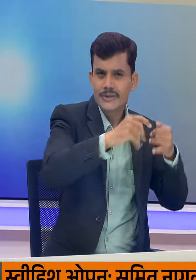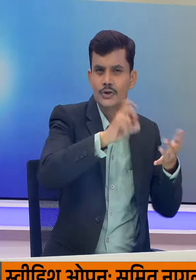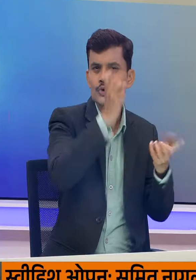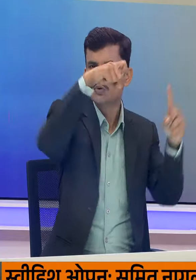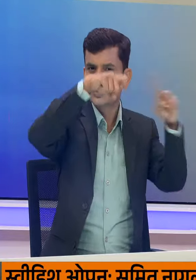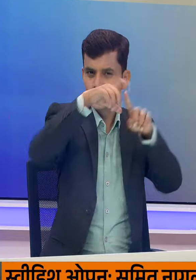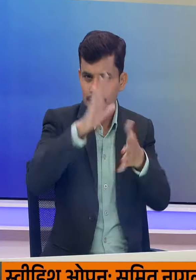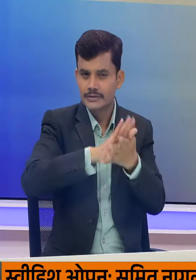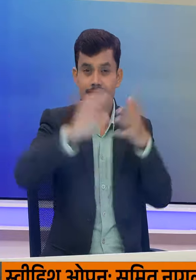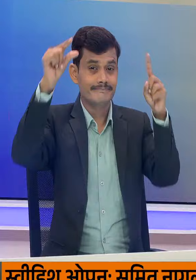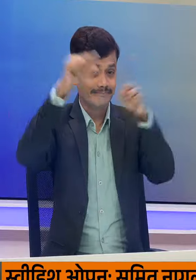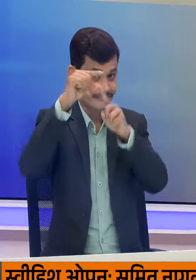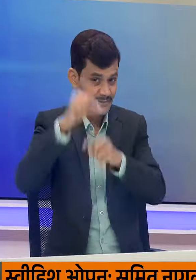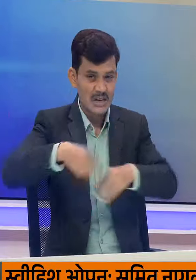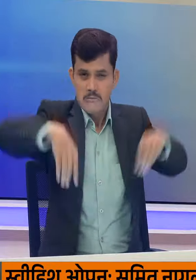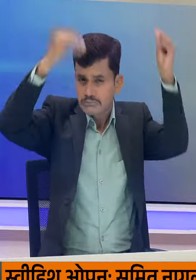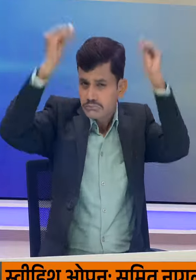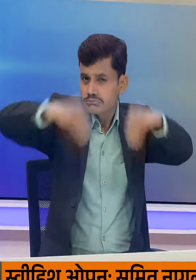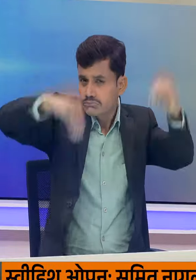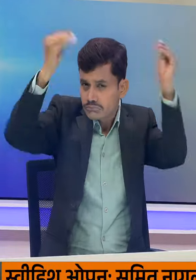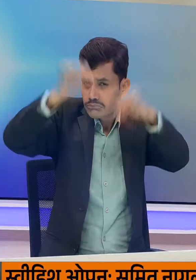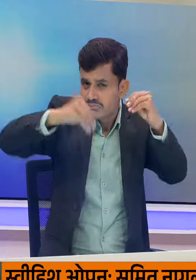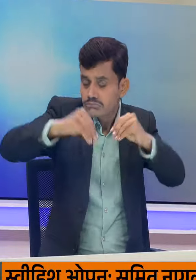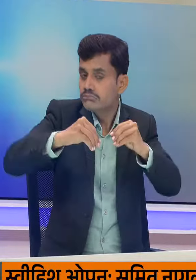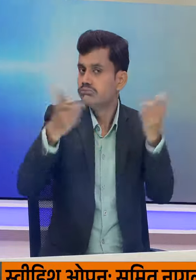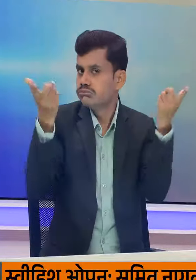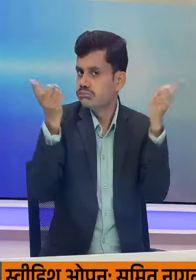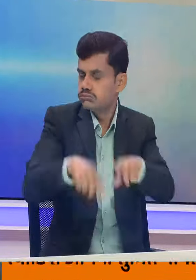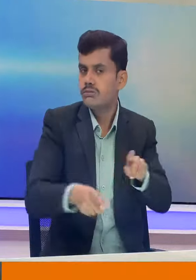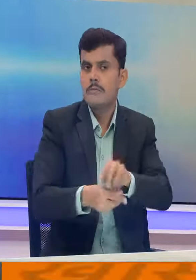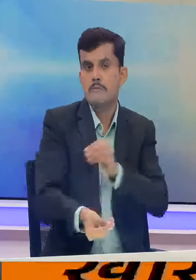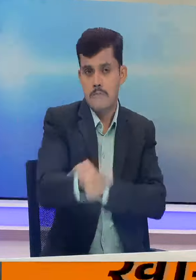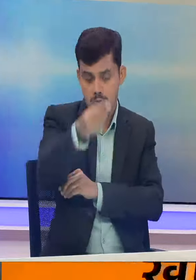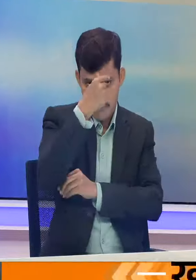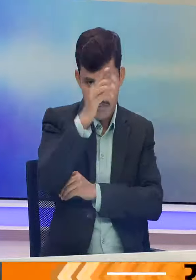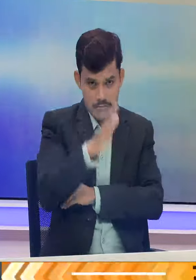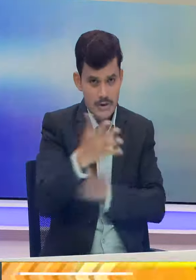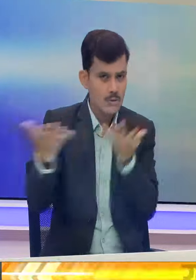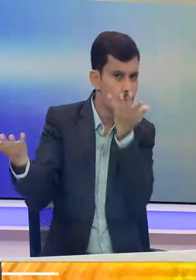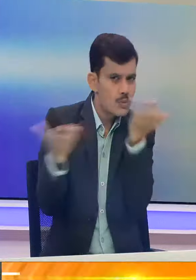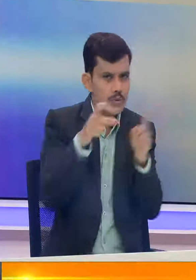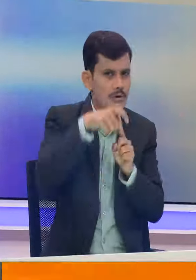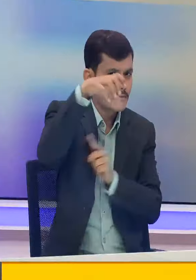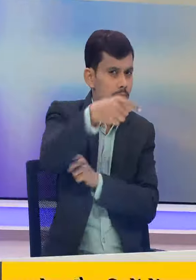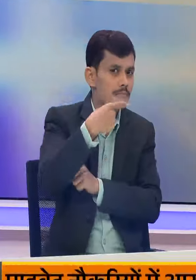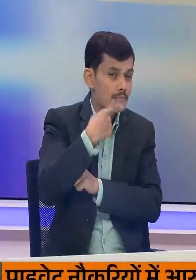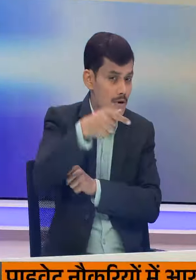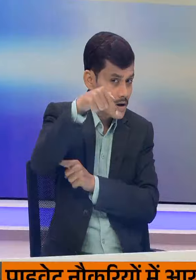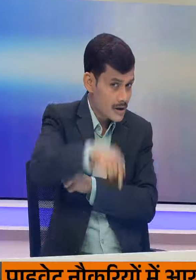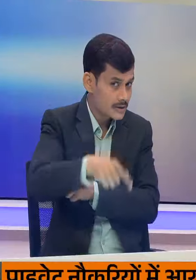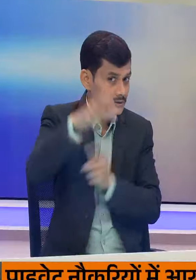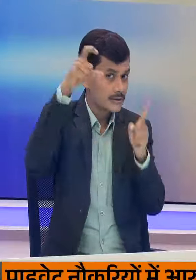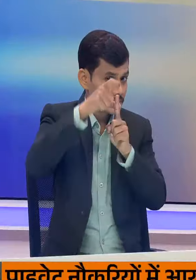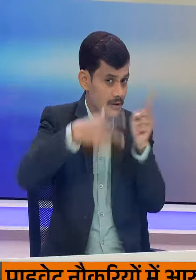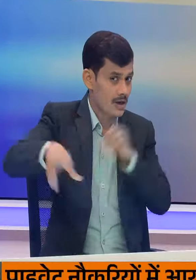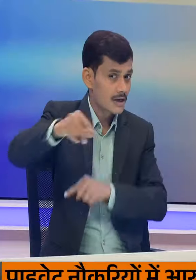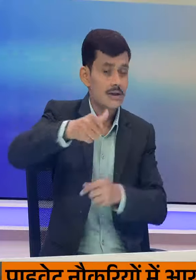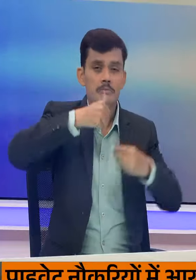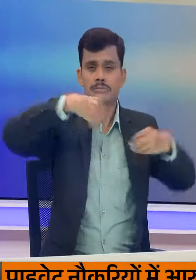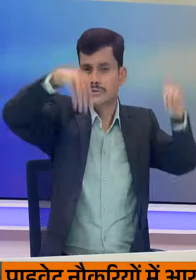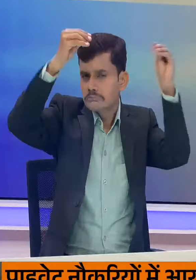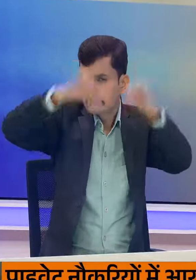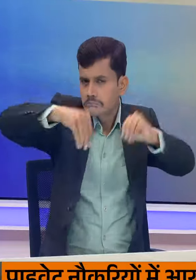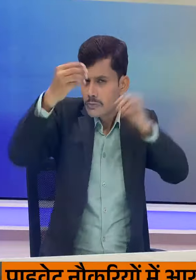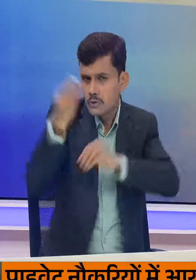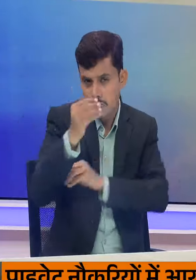उत्राखंड और हिमाचल में जोरदार बारिश ने सितम ठा रखा है मौसम विभाग के अनुसार आज दिल्ली में रिम जिम बारिश हो